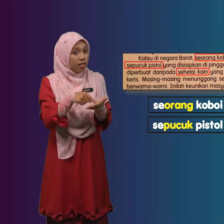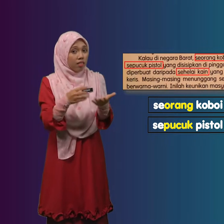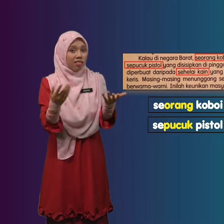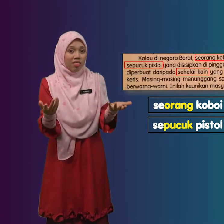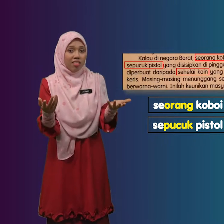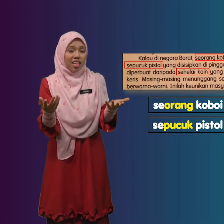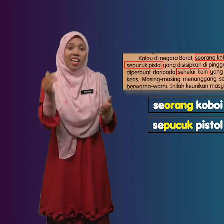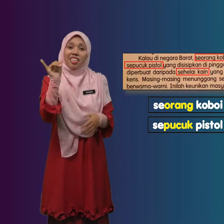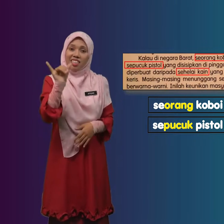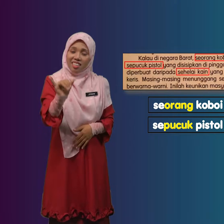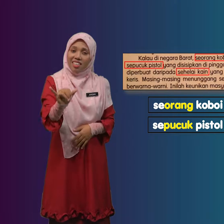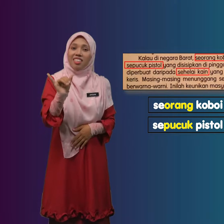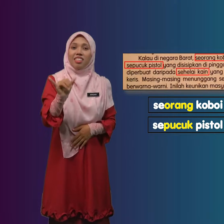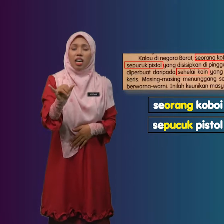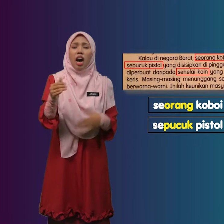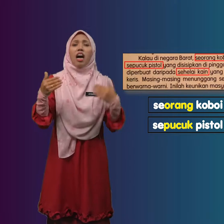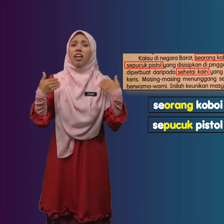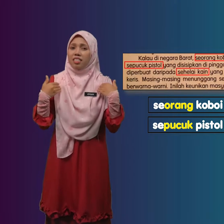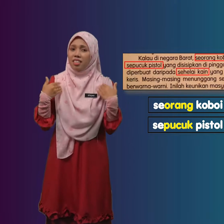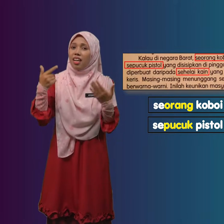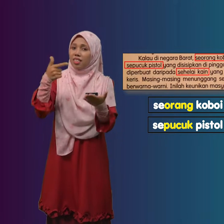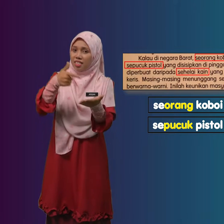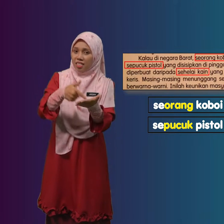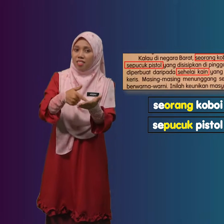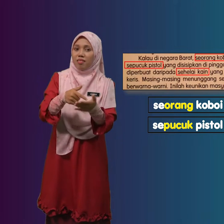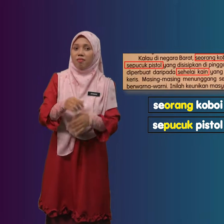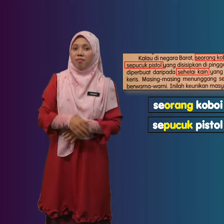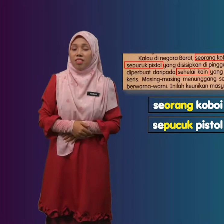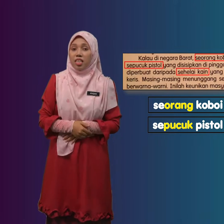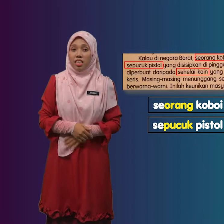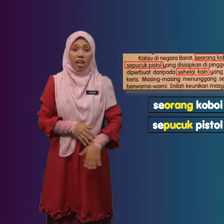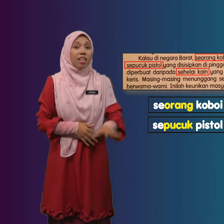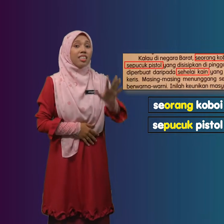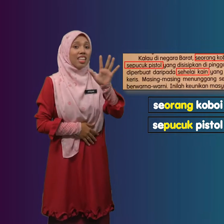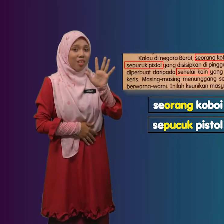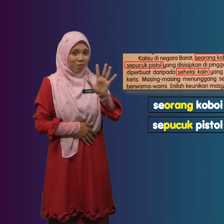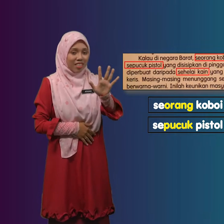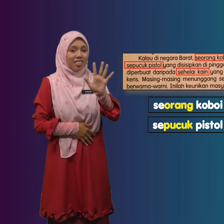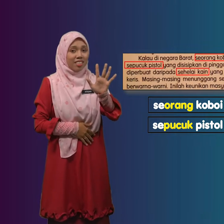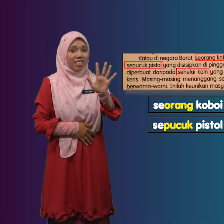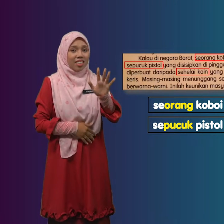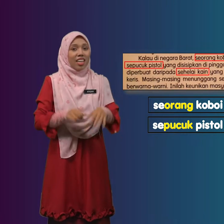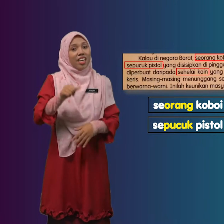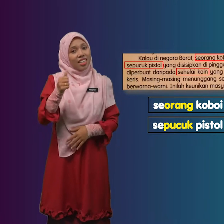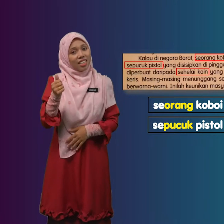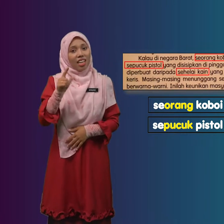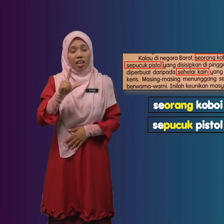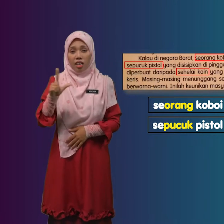Ya Ada Lagi Yang Kelima Ialah